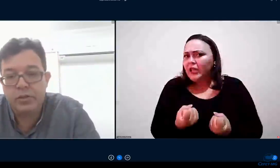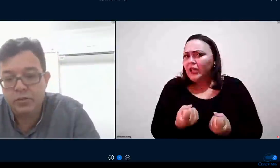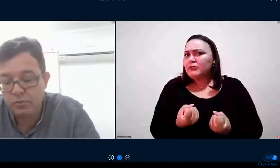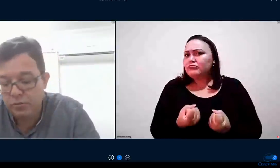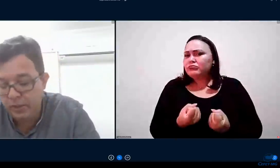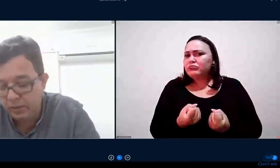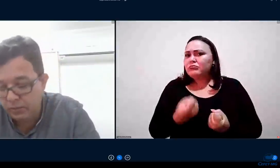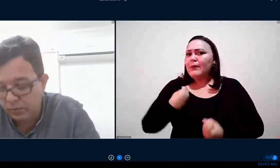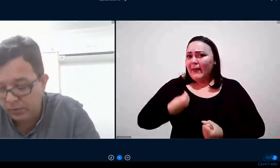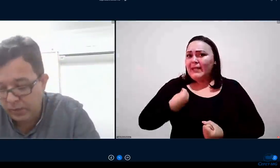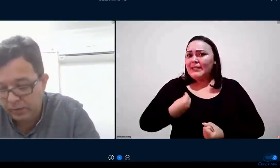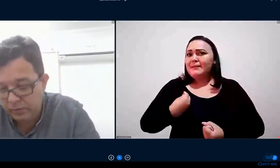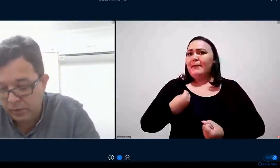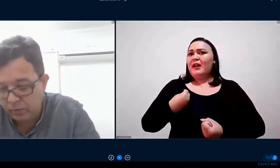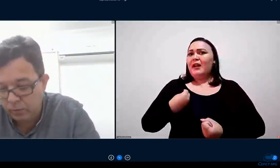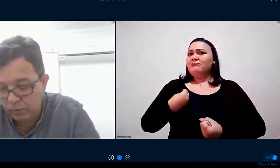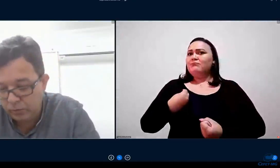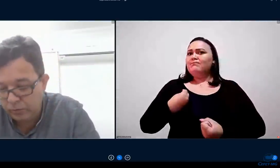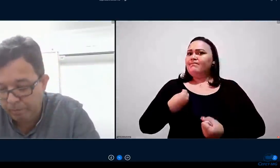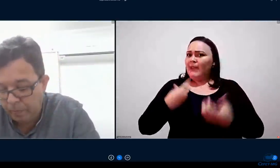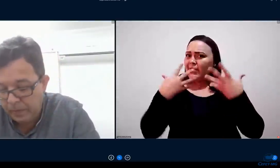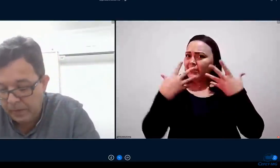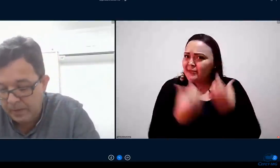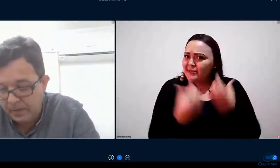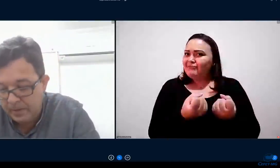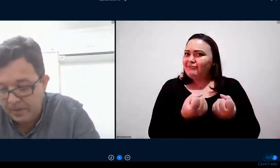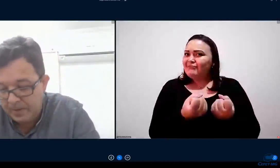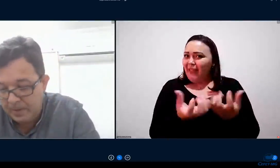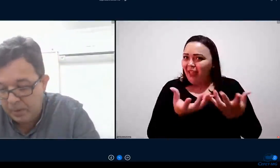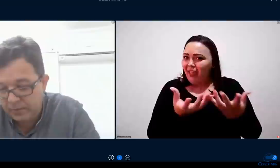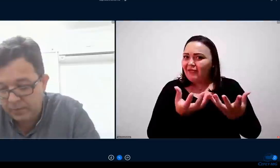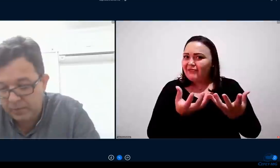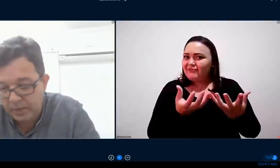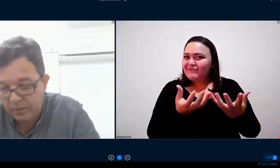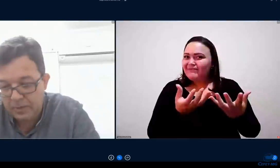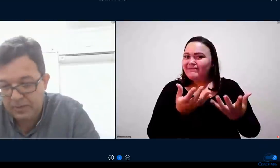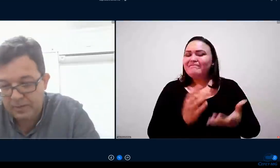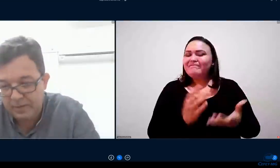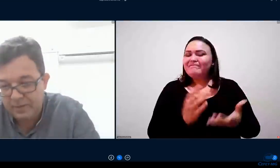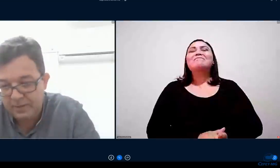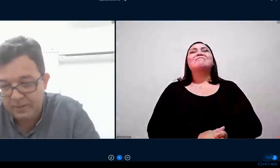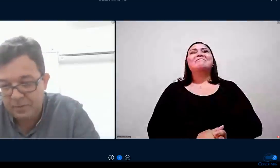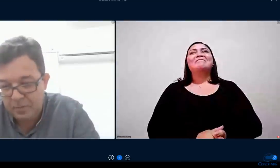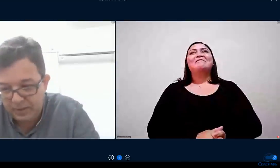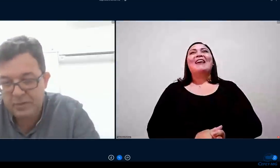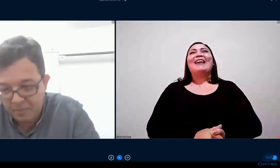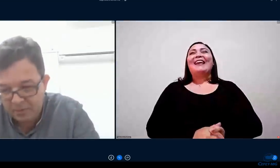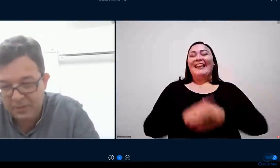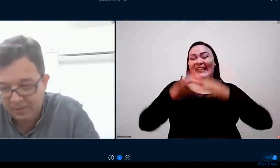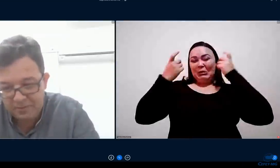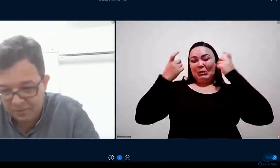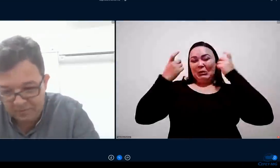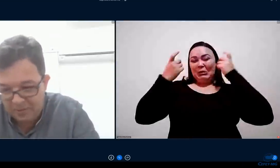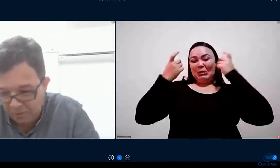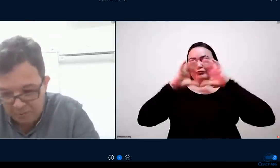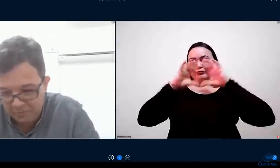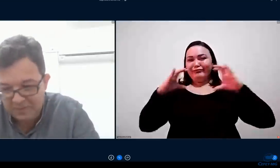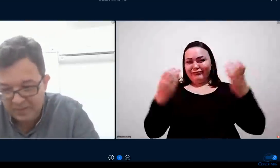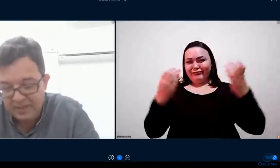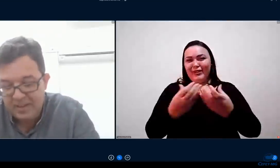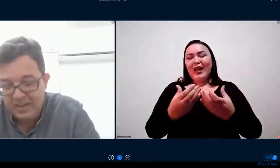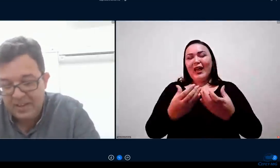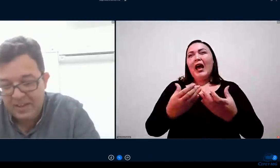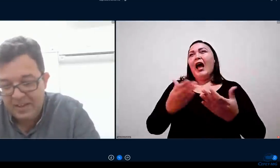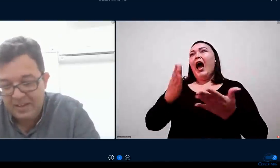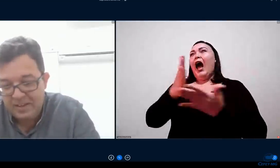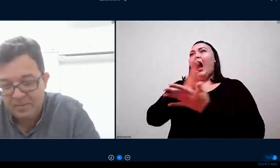assembleias o que a gente ouvia dos docentes de alguns para ser sincero uma grande maioria não é